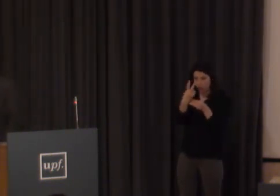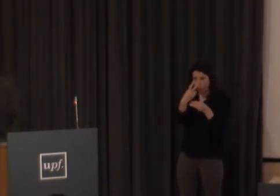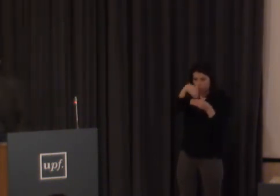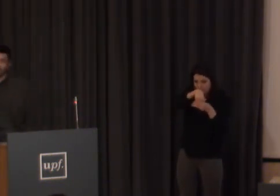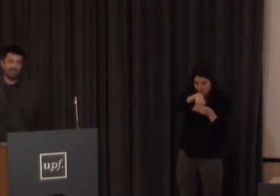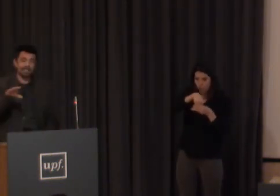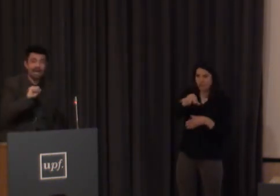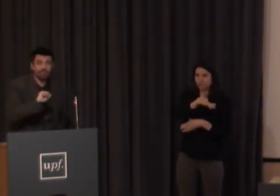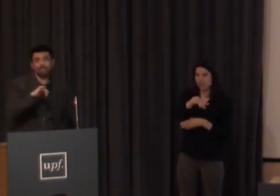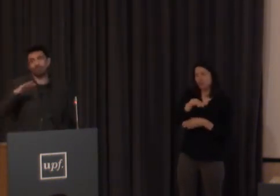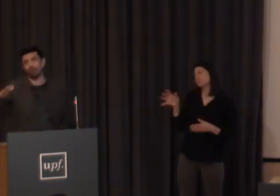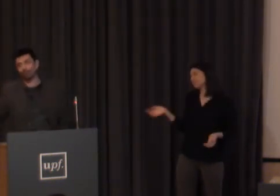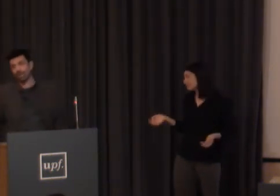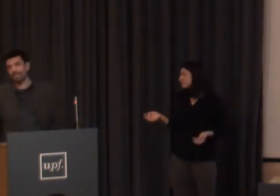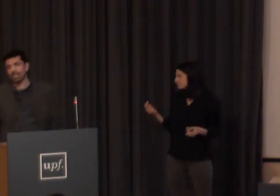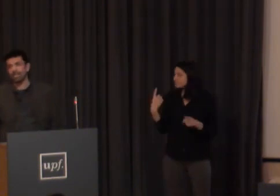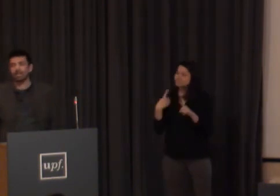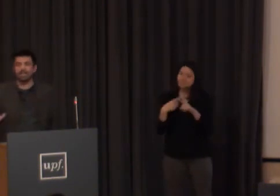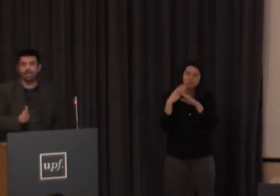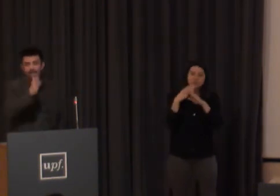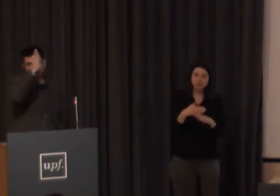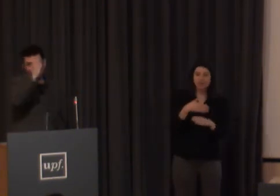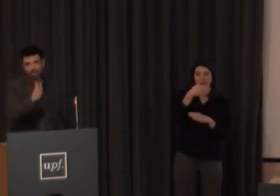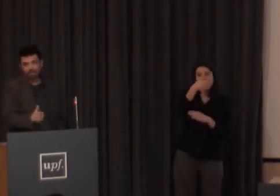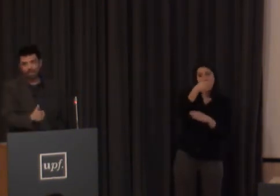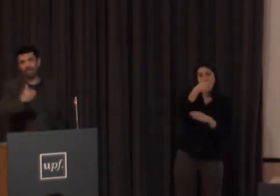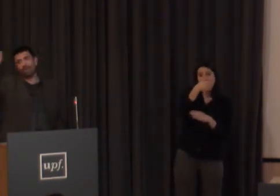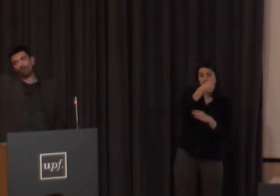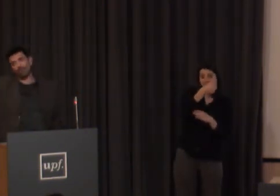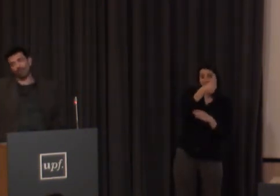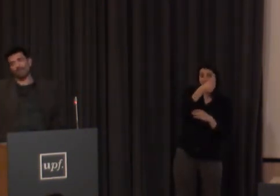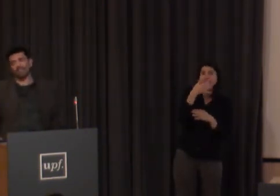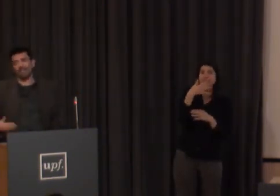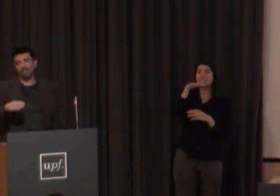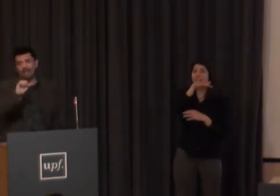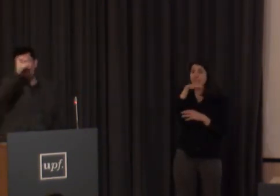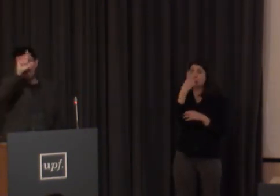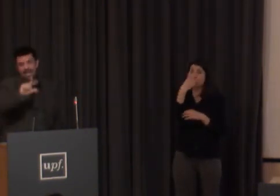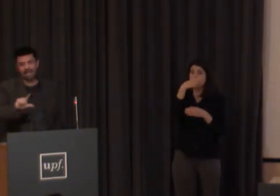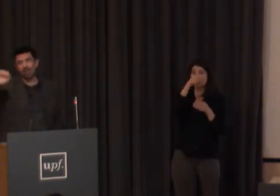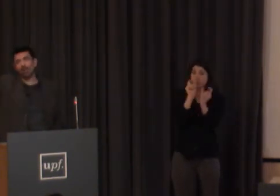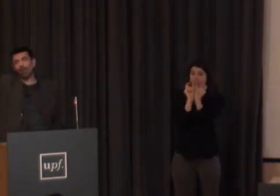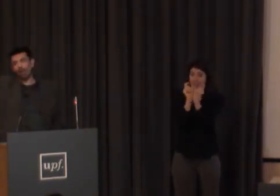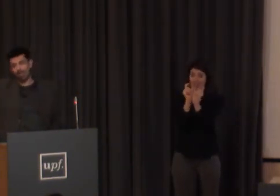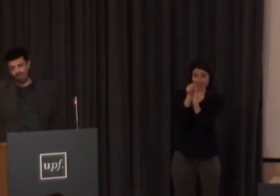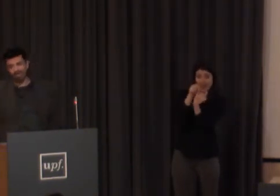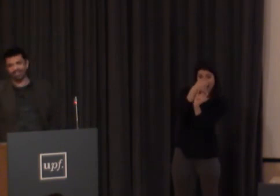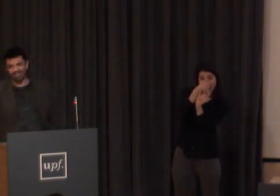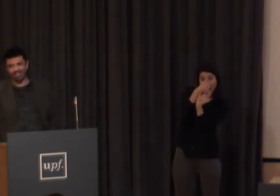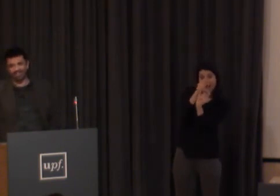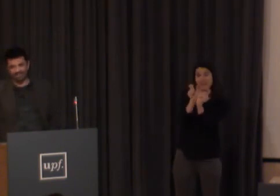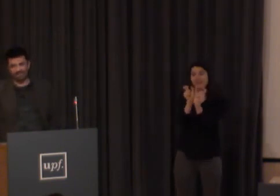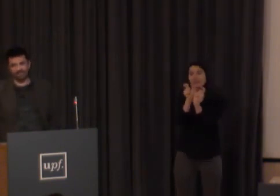es solo A es A más una consonante que indica que es el lugar central o el lugar lateral AL o AB